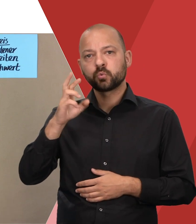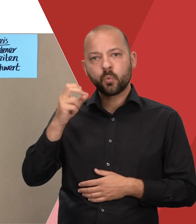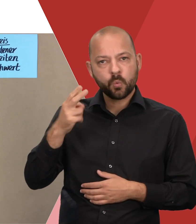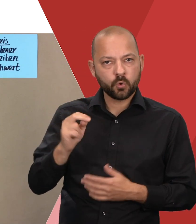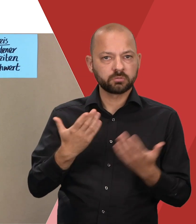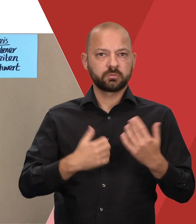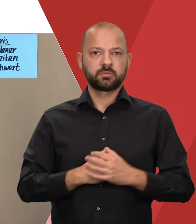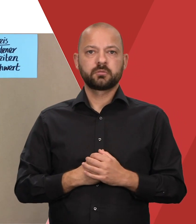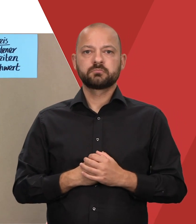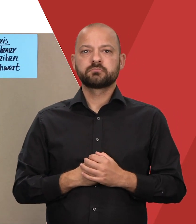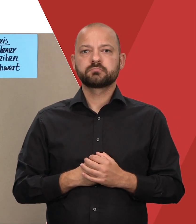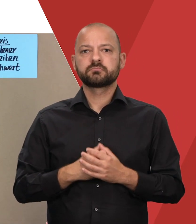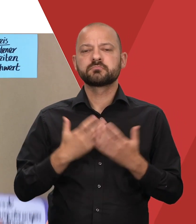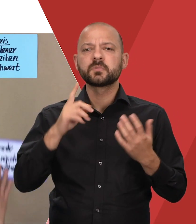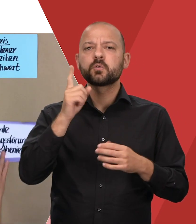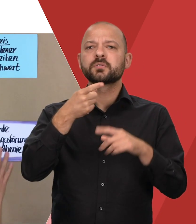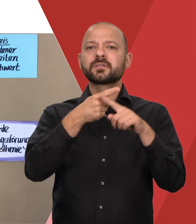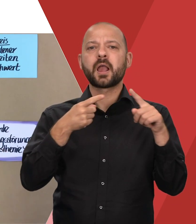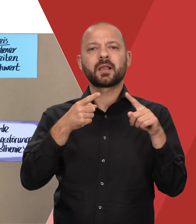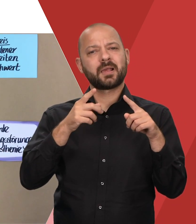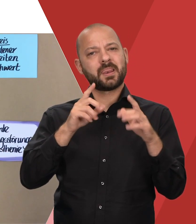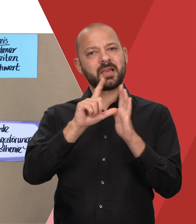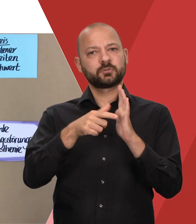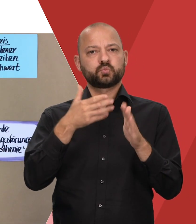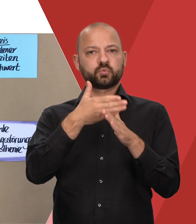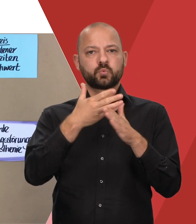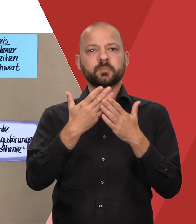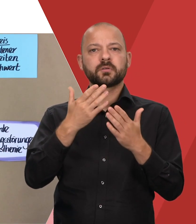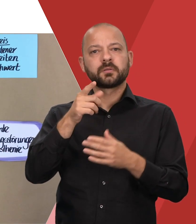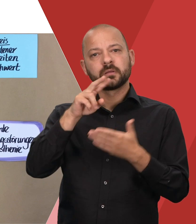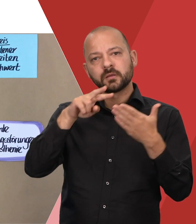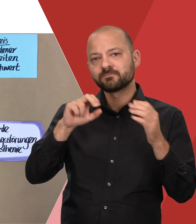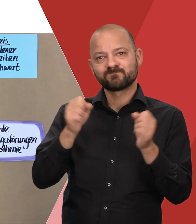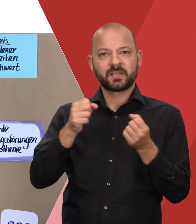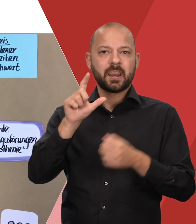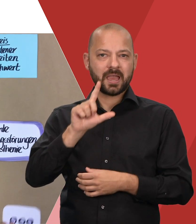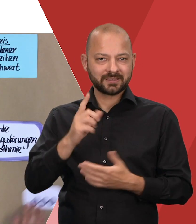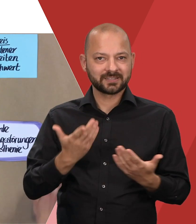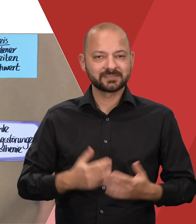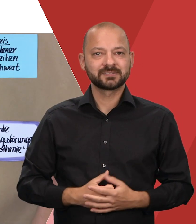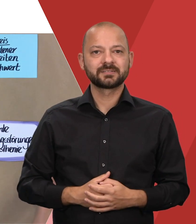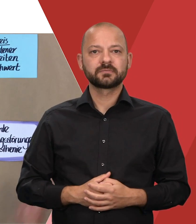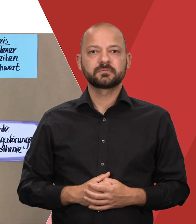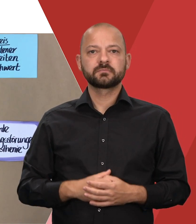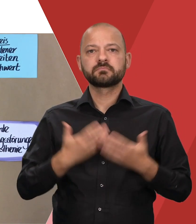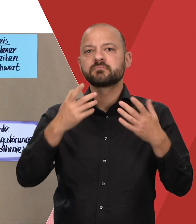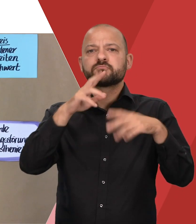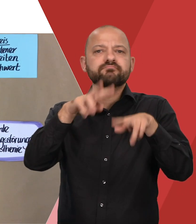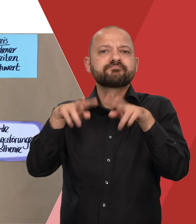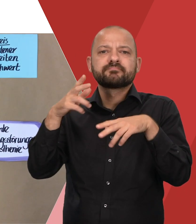sowie sogenannte Teilleistungsstörungen wie Legasthenie. Auch mit anderen Beeinträchtigungen